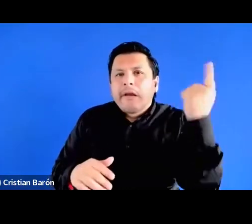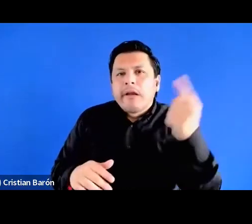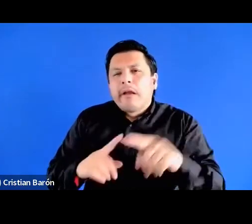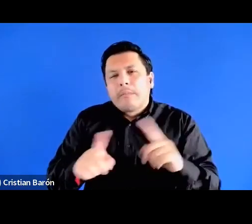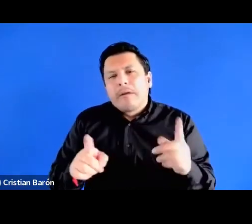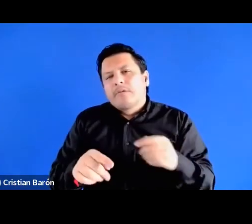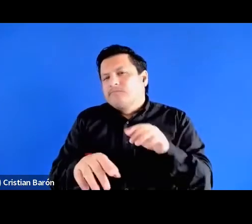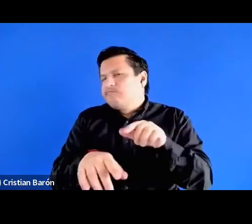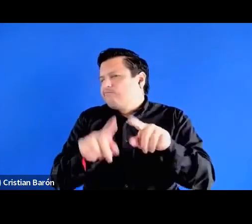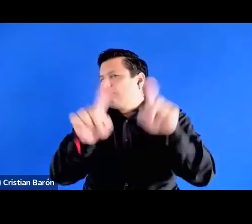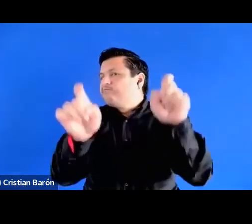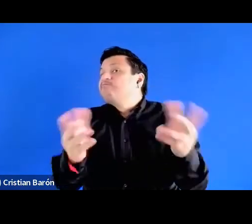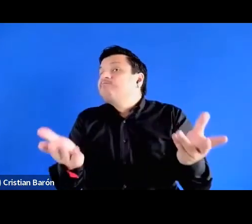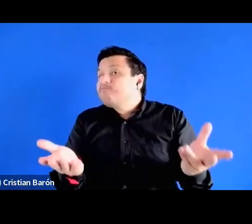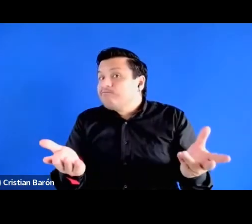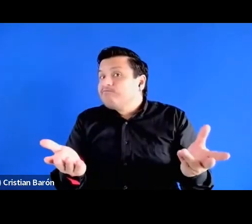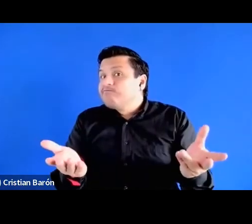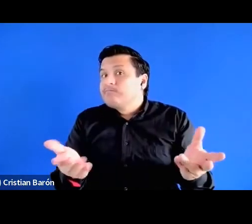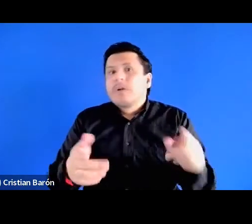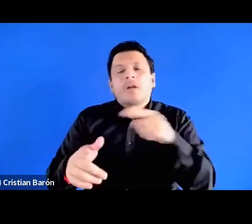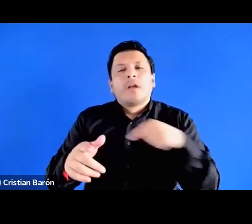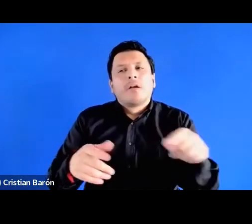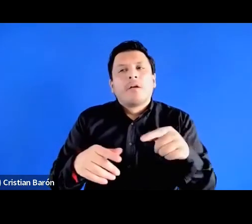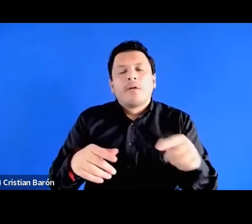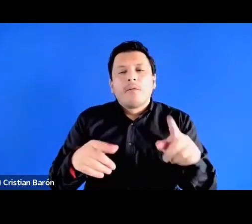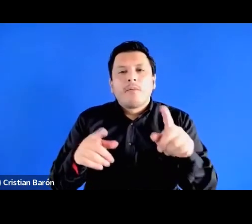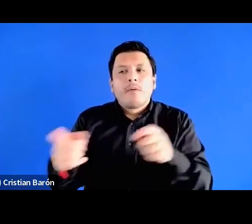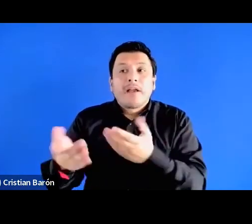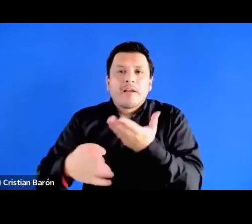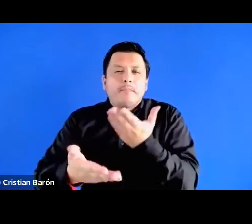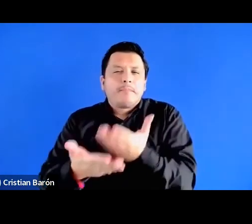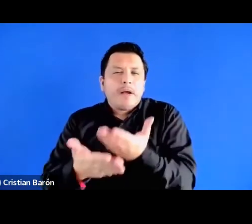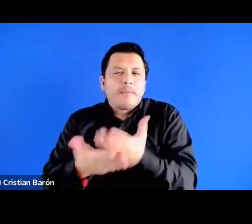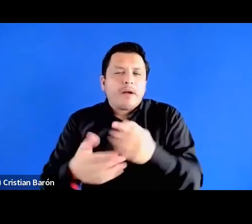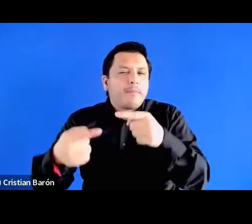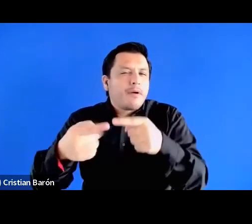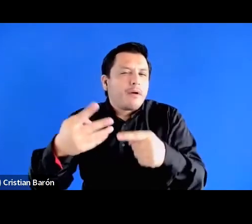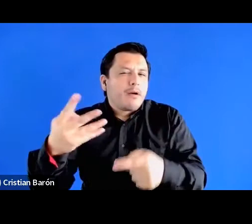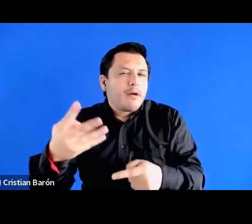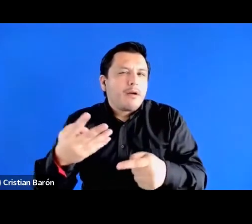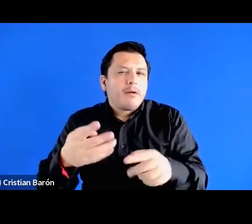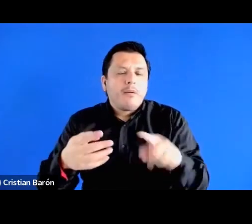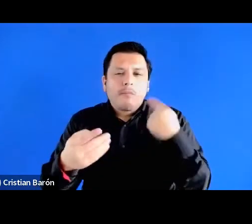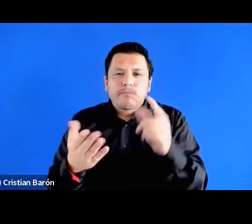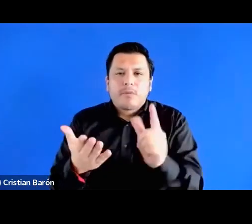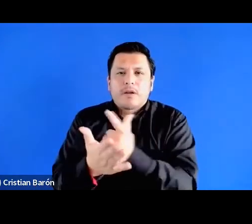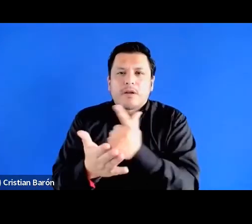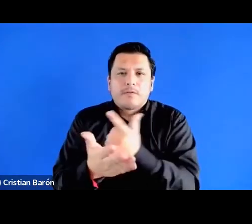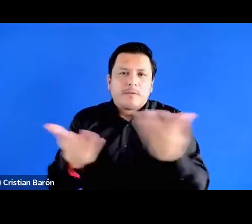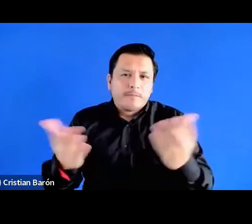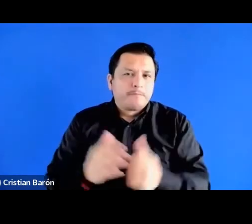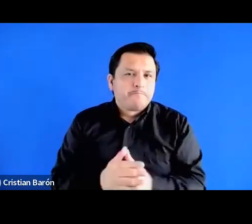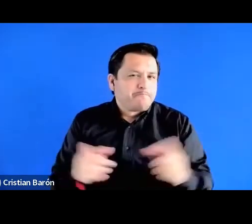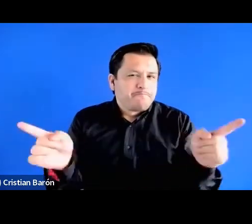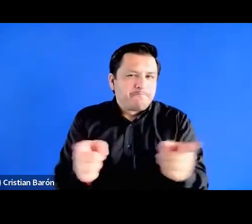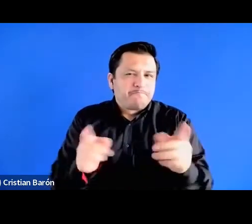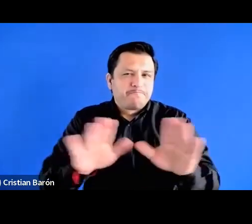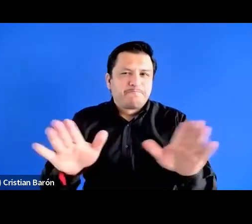pregunta en términos de las tendencias que Mara presenta en el libro entonces lo dejo ahí